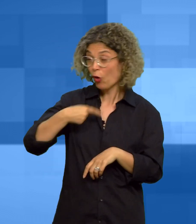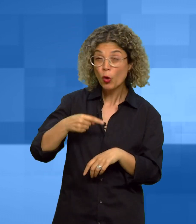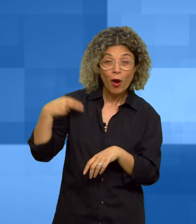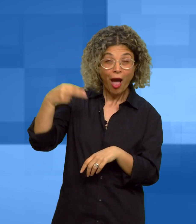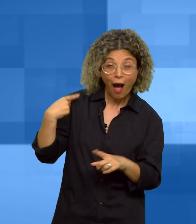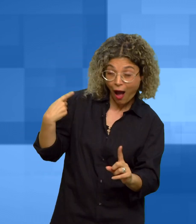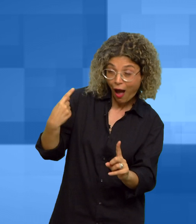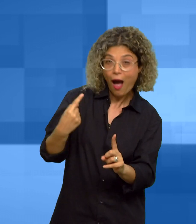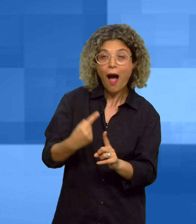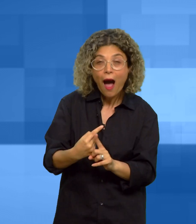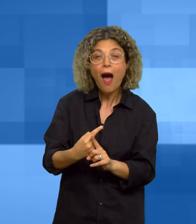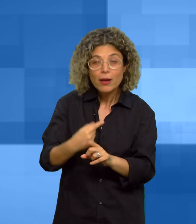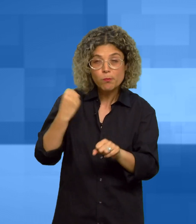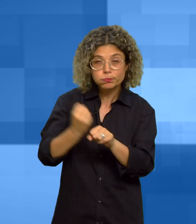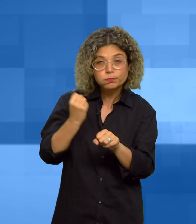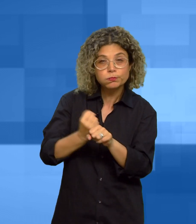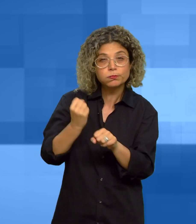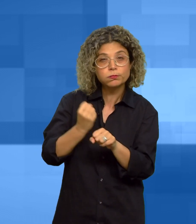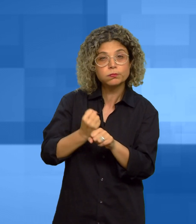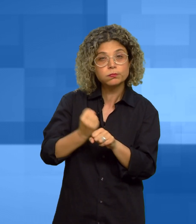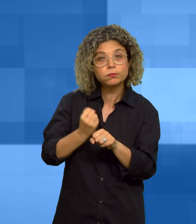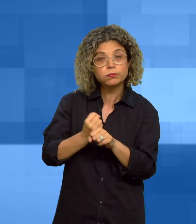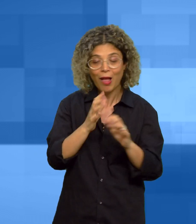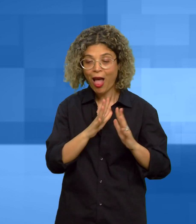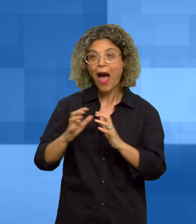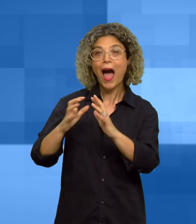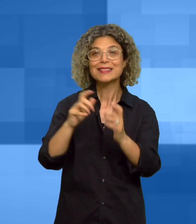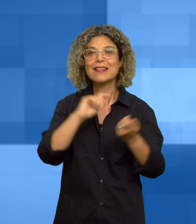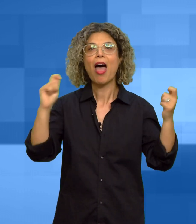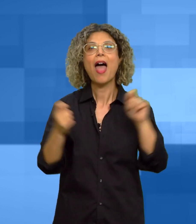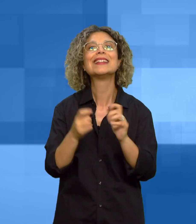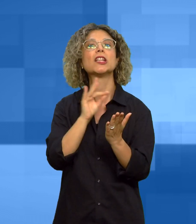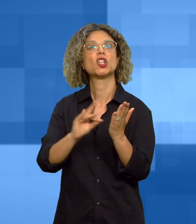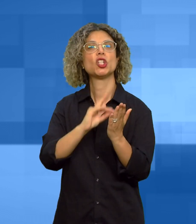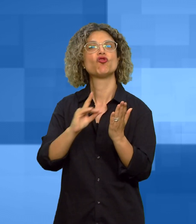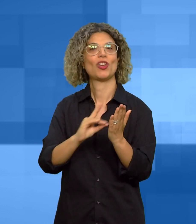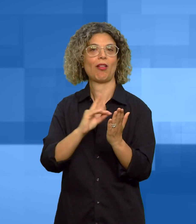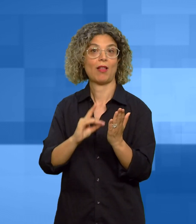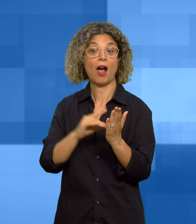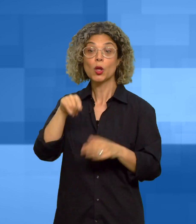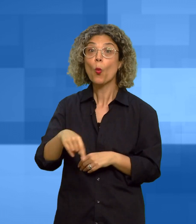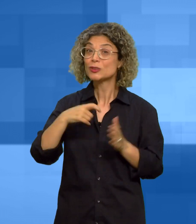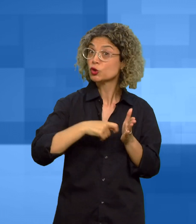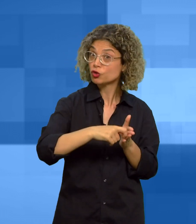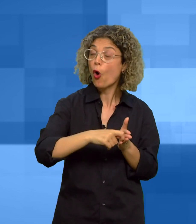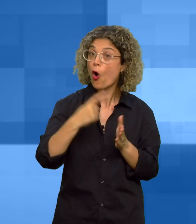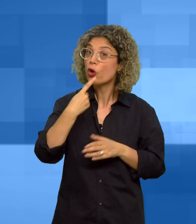dopo che abbiamo tanto lavorato in questi anni per la digitalizzazione delle imprese, ha sottolineato